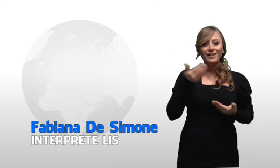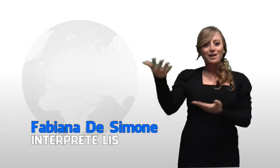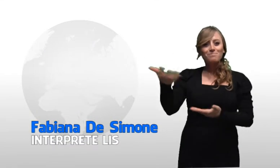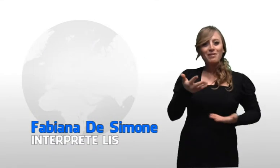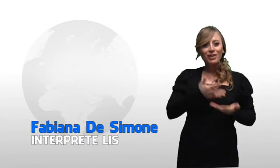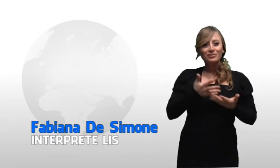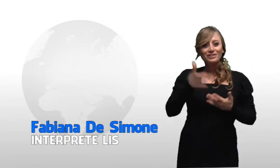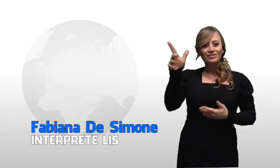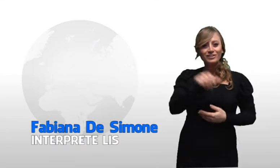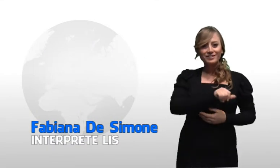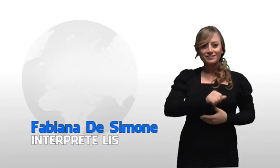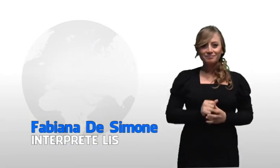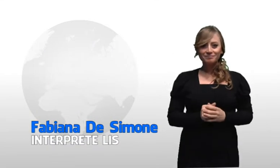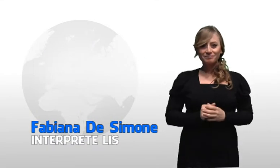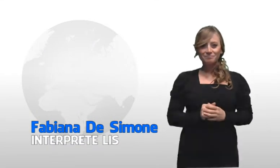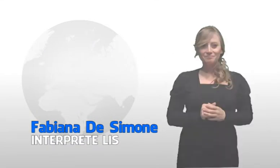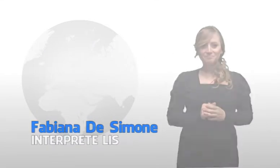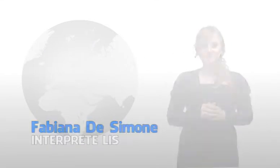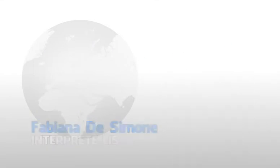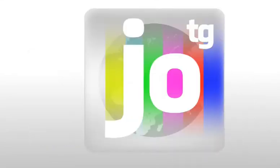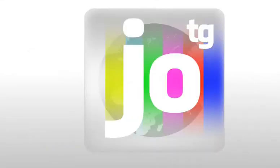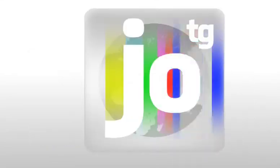Buonasera, benvenuti al TG Liss.